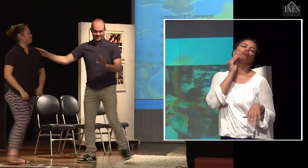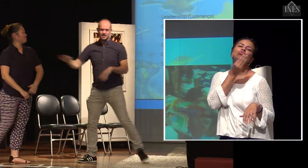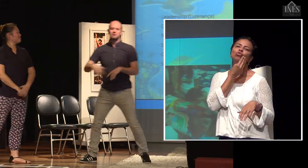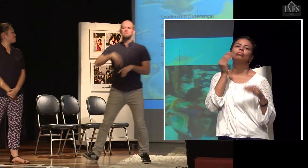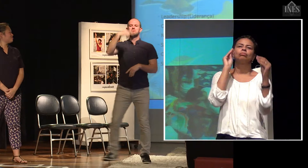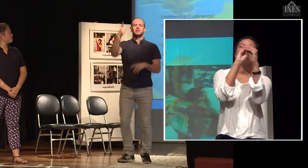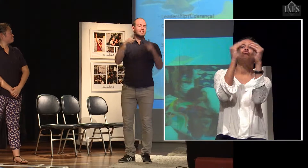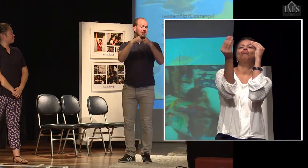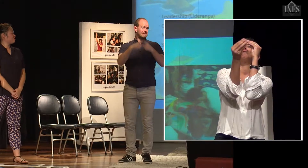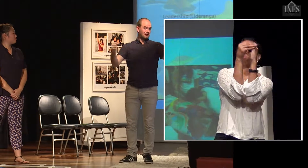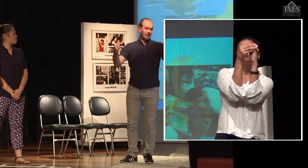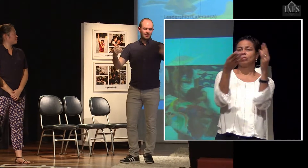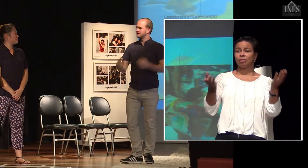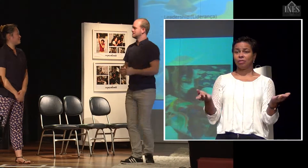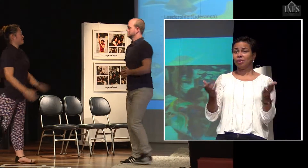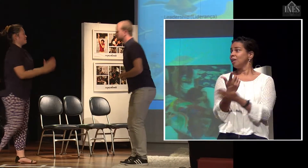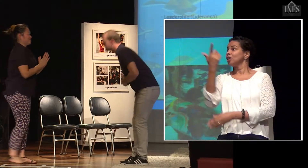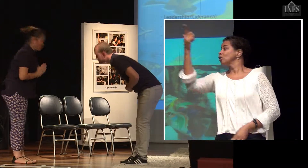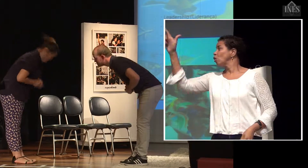Certo? E, às vezes, em outros países, no Japão, por exemplo.